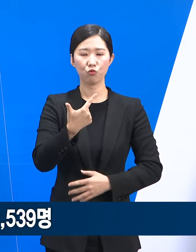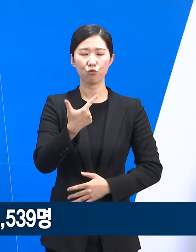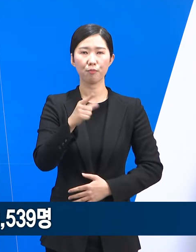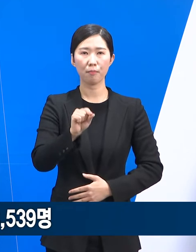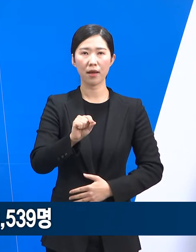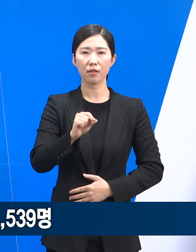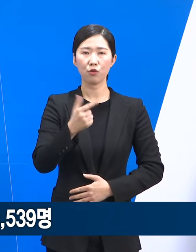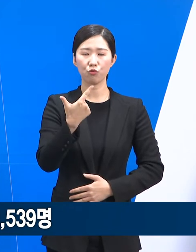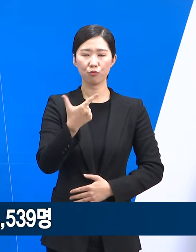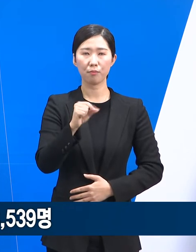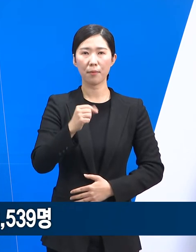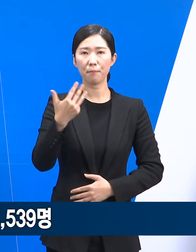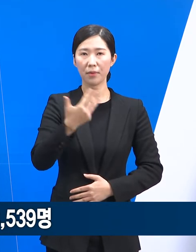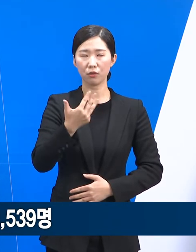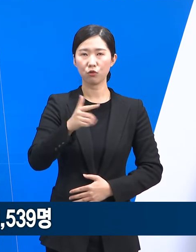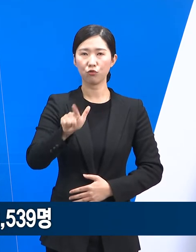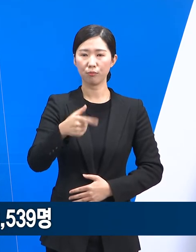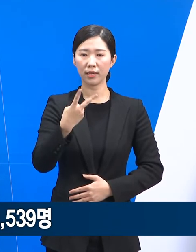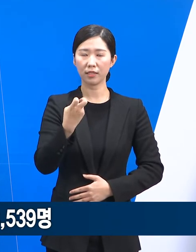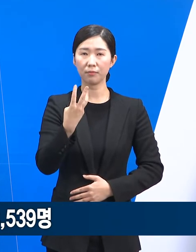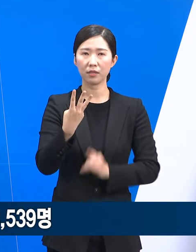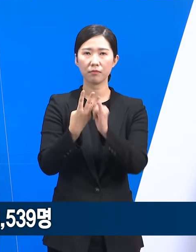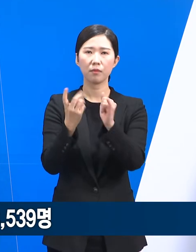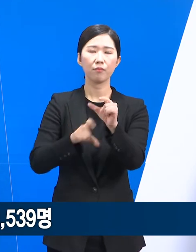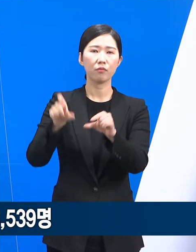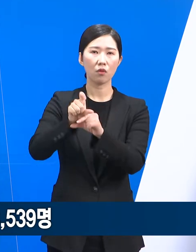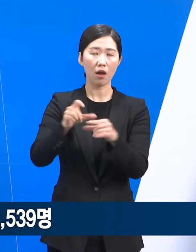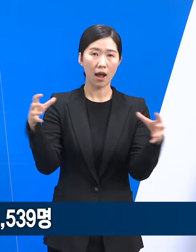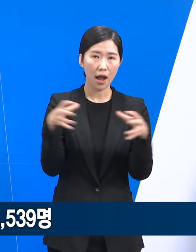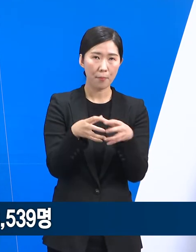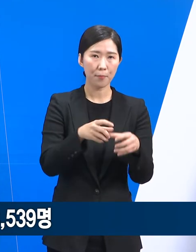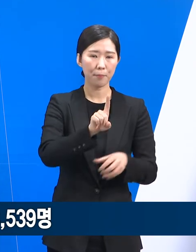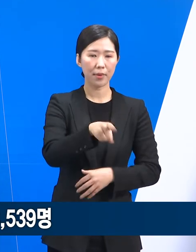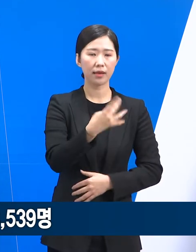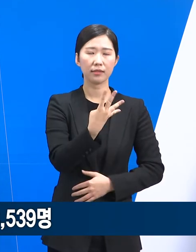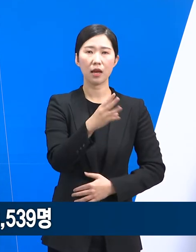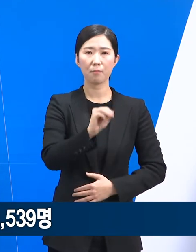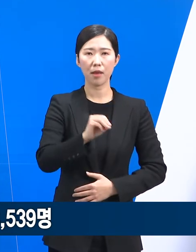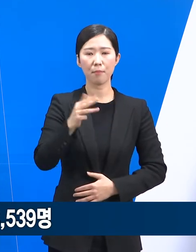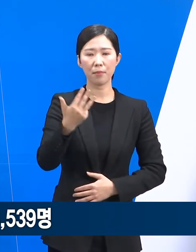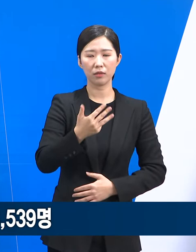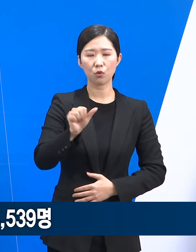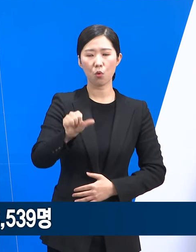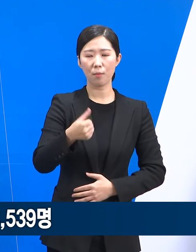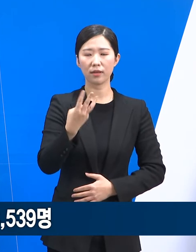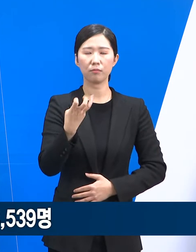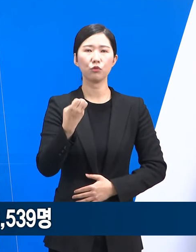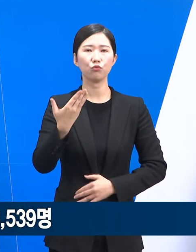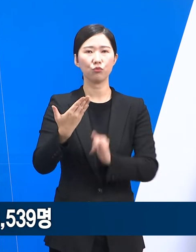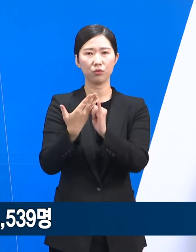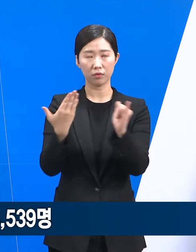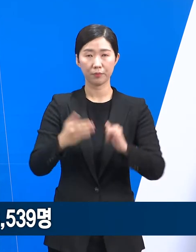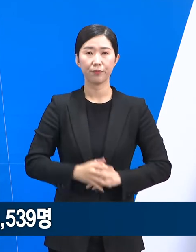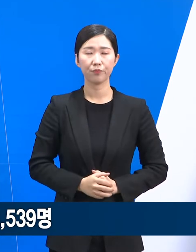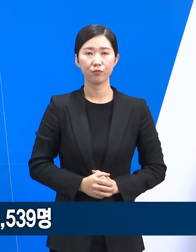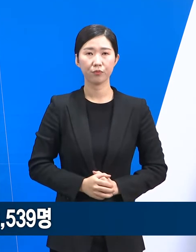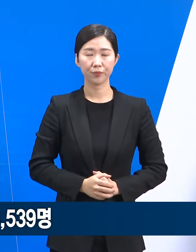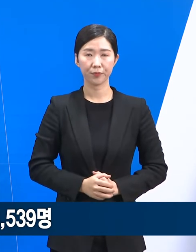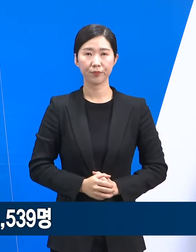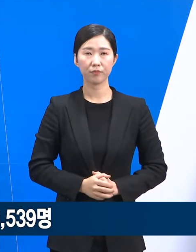,623명 증가한 104만 8539명입니다. 2월